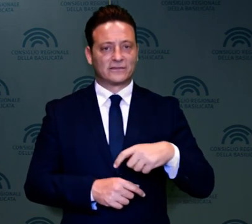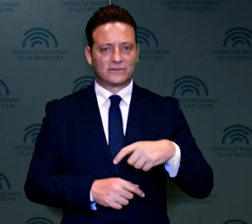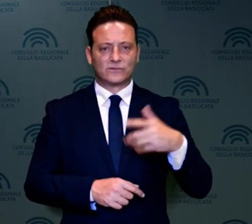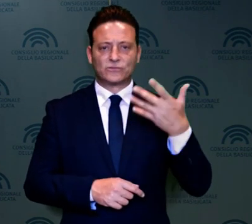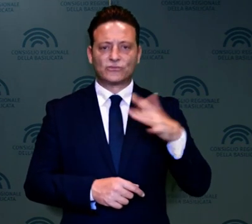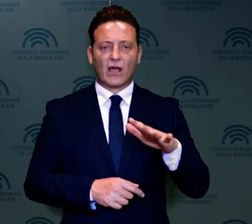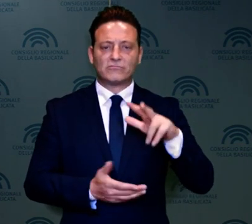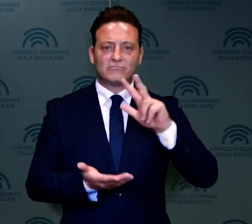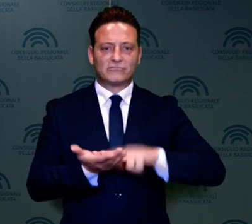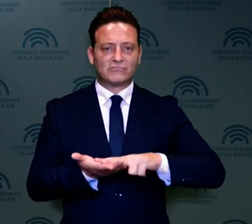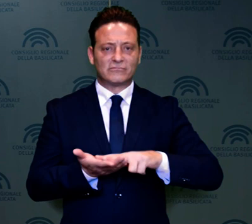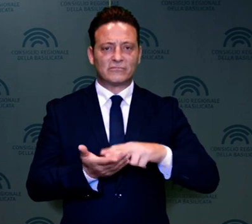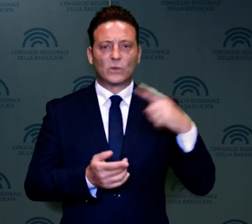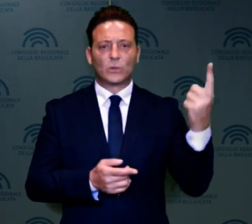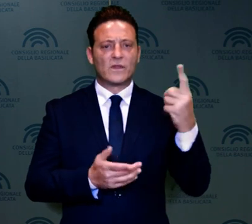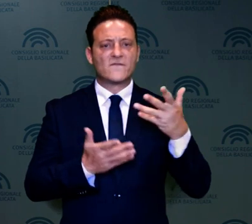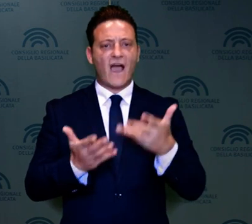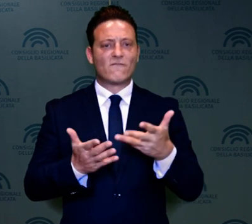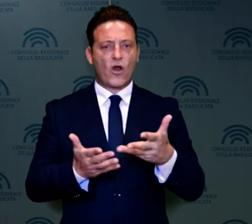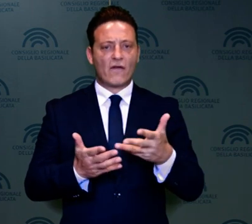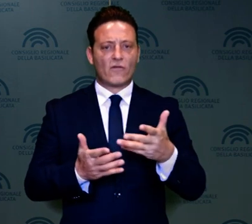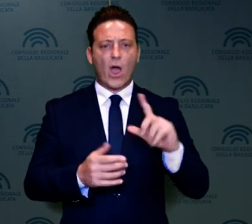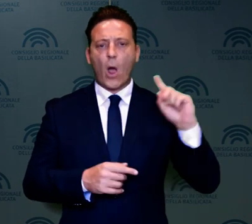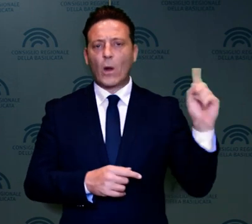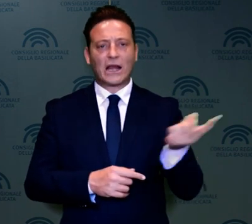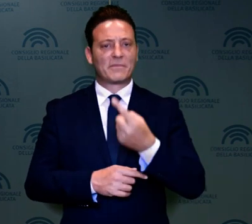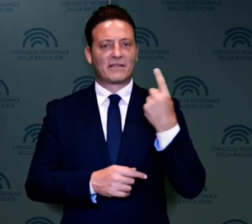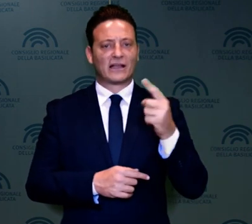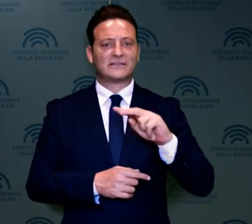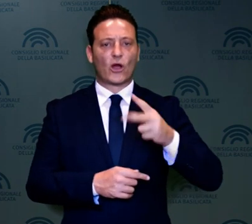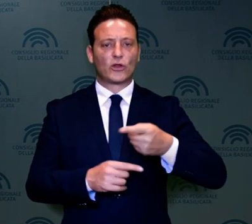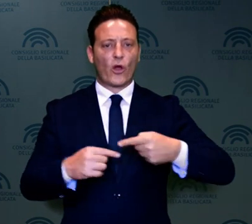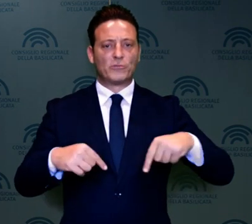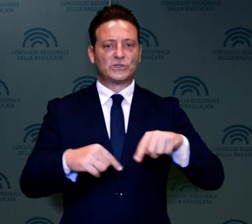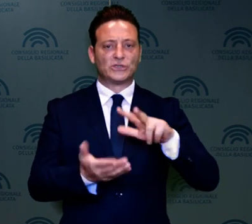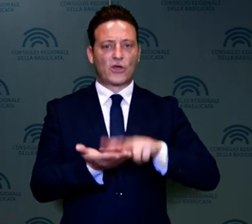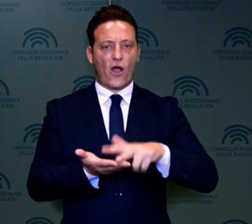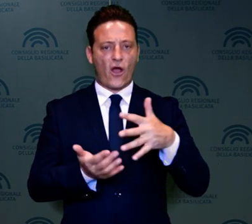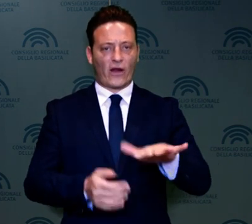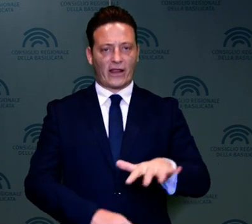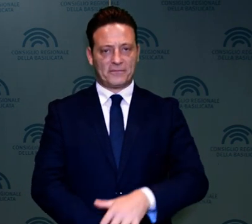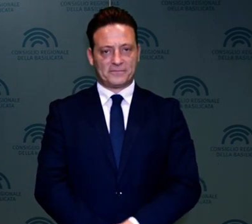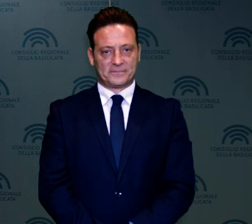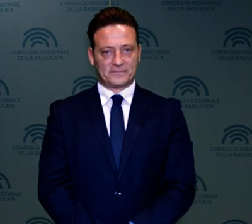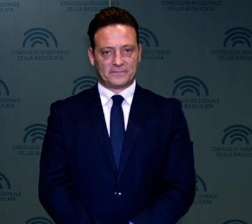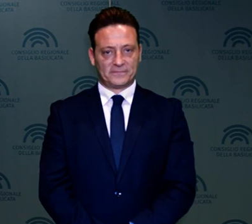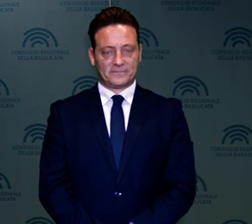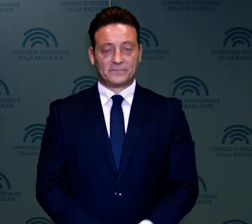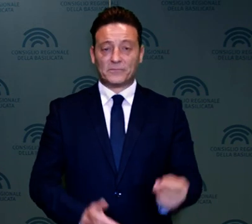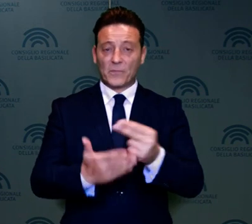stata licenziata con parere favorevole all'unanimità dalla Seconda Commissione Consiliare. Il progetto di